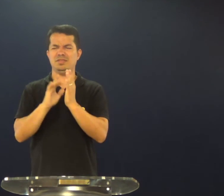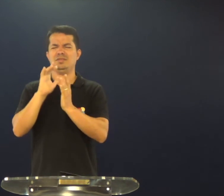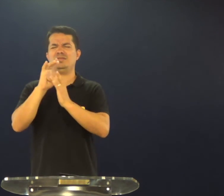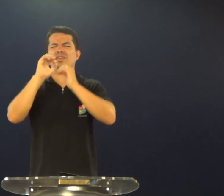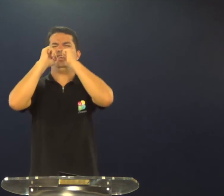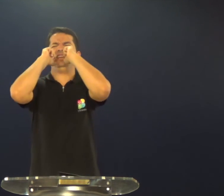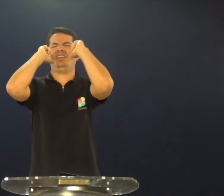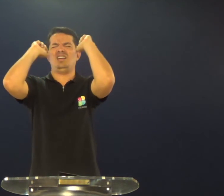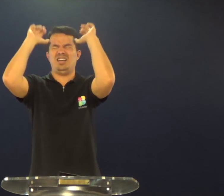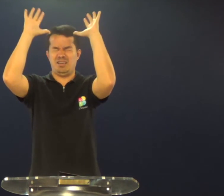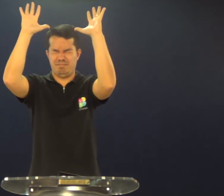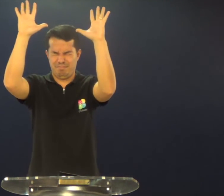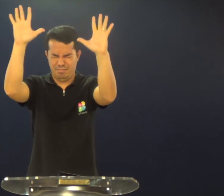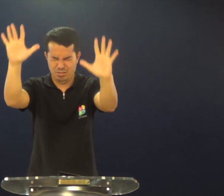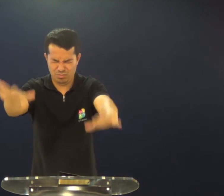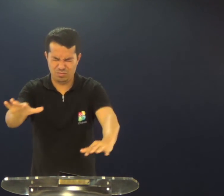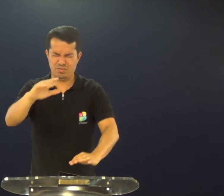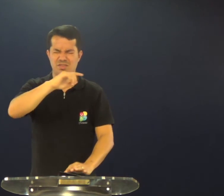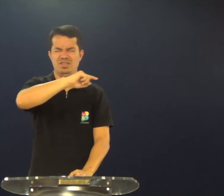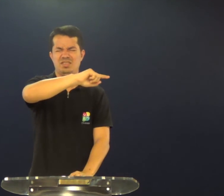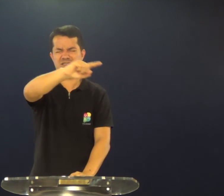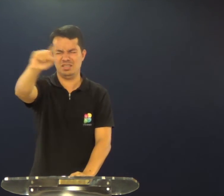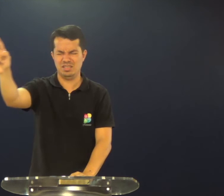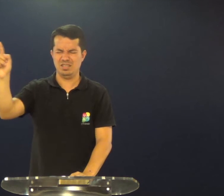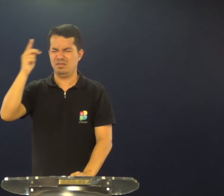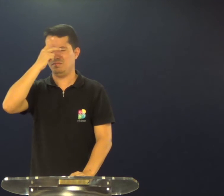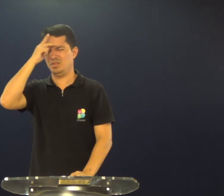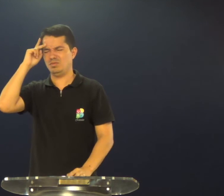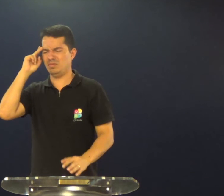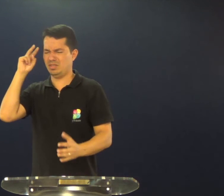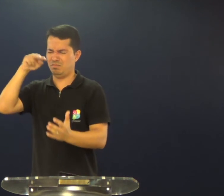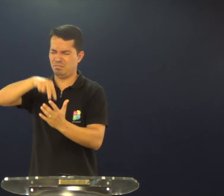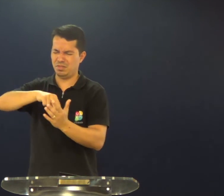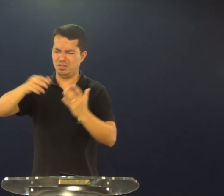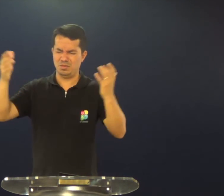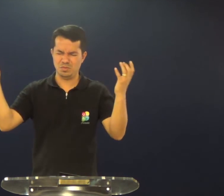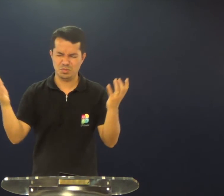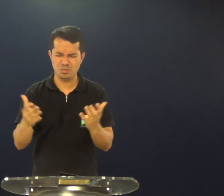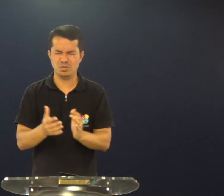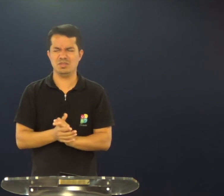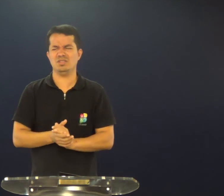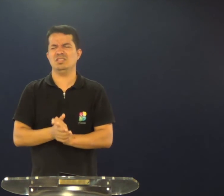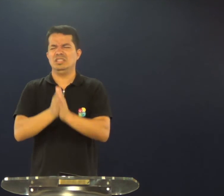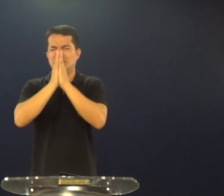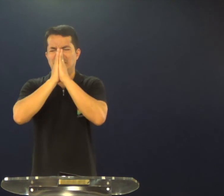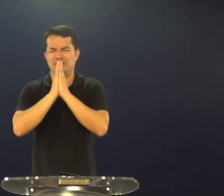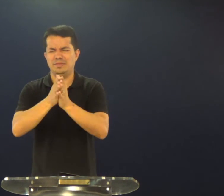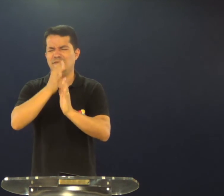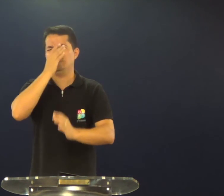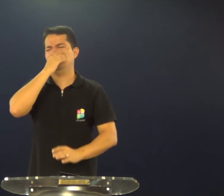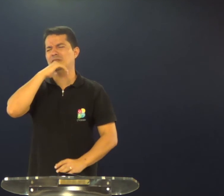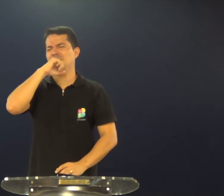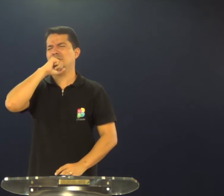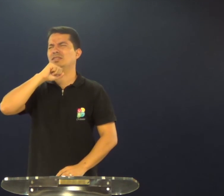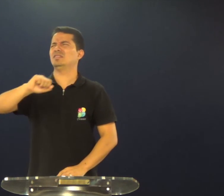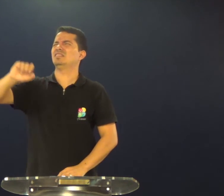parecidos com Jesus, pai, por favor, abençoa cada pessoa que está aqui em pé neste lugar, por